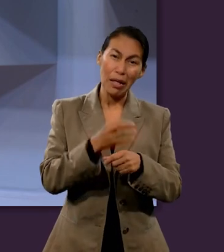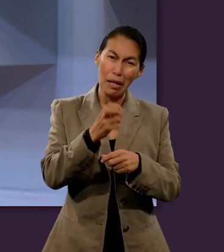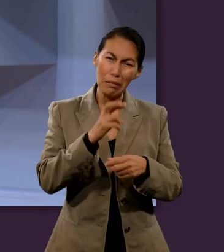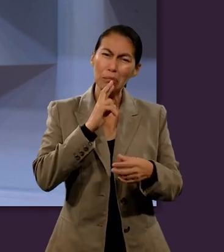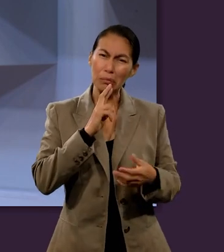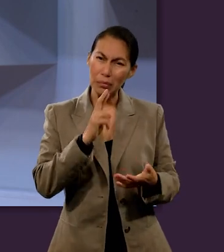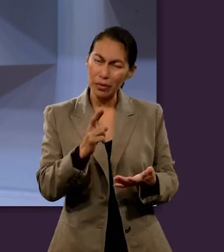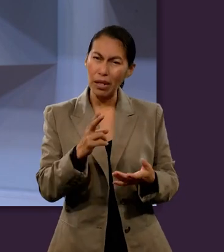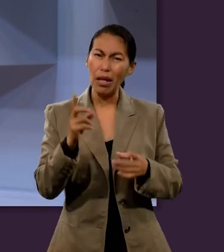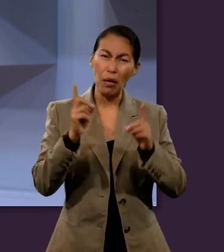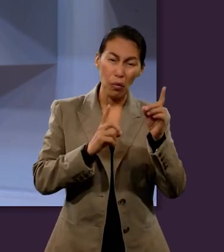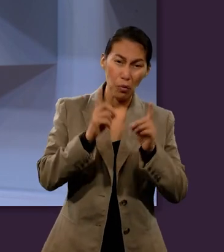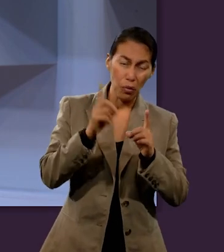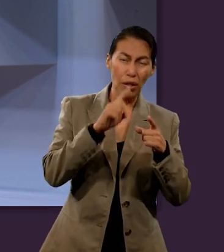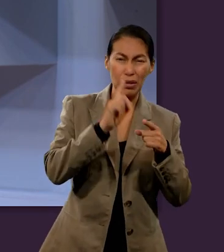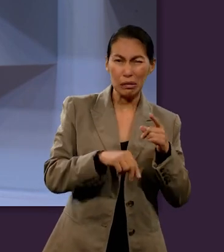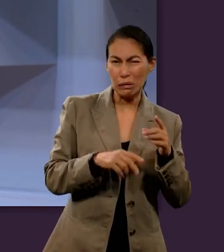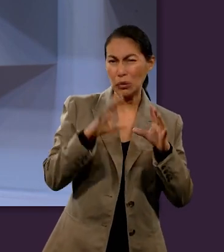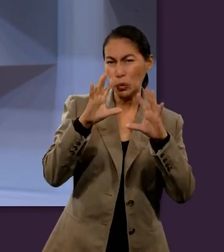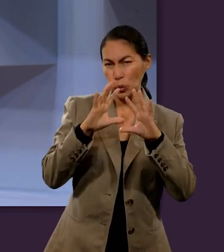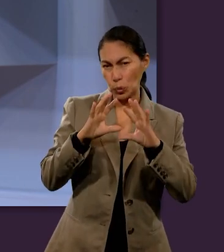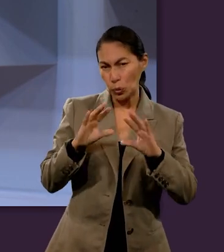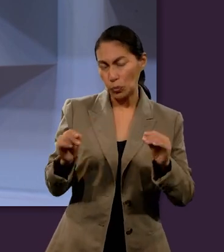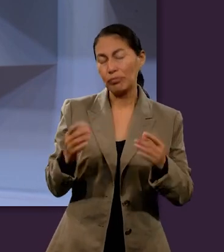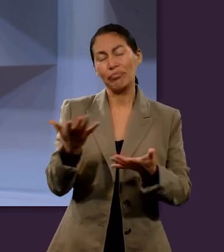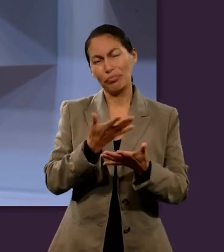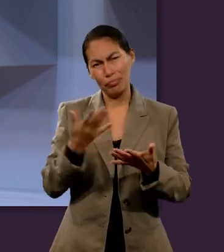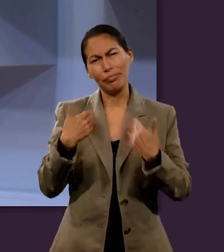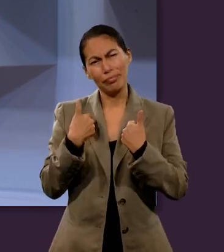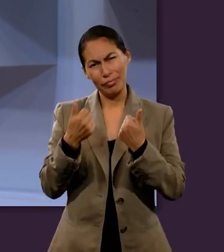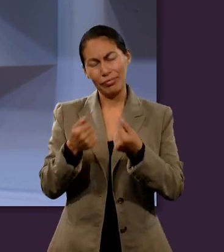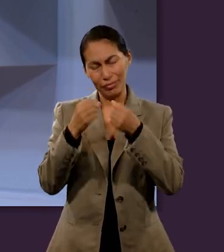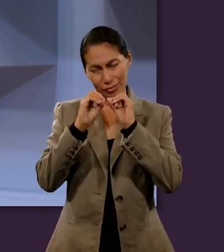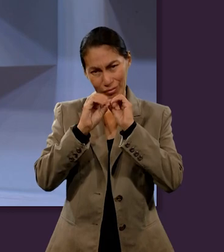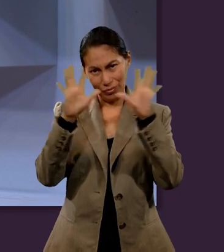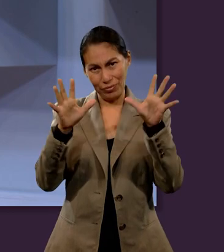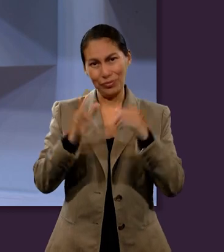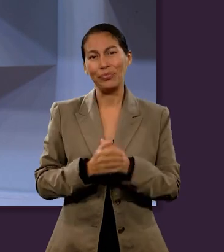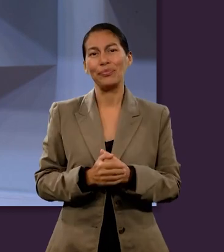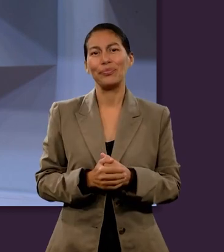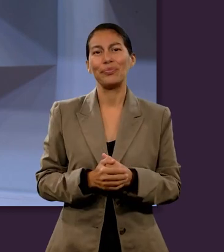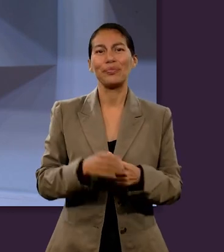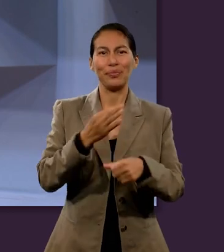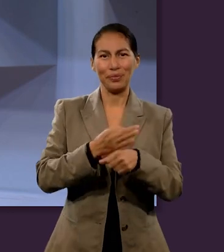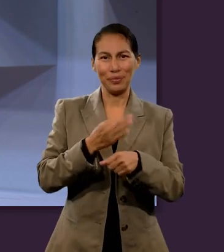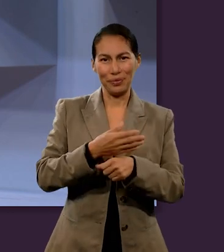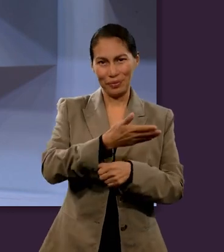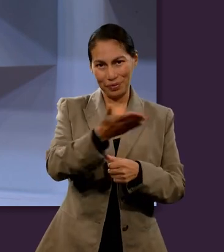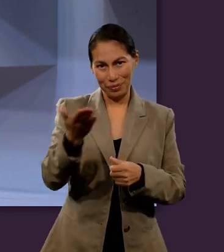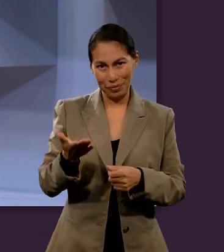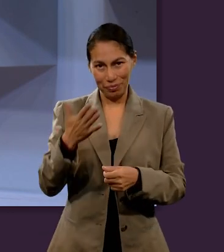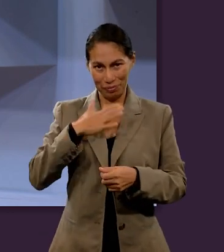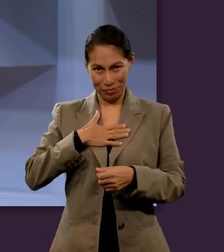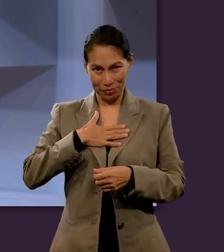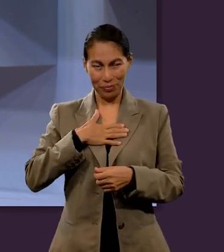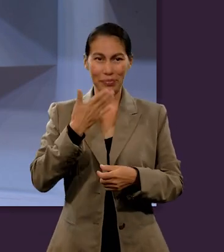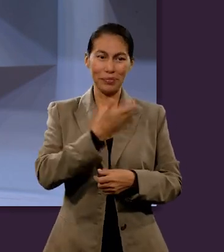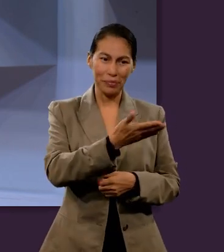intentar resolver algunas de las dudas que plantea el estudio de este tema. Y para eso, estamos aquí en el plató. Yo y mis